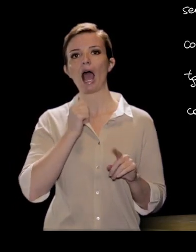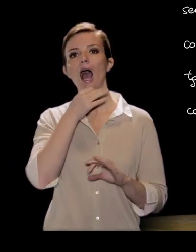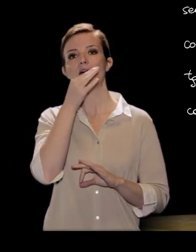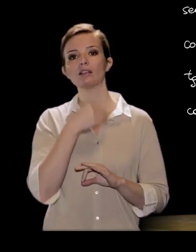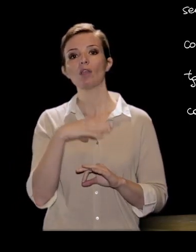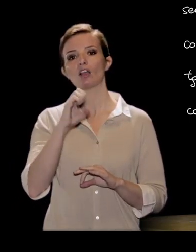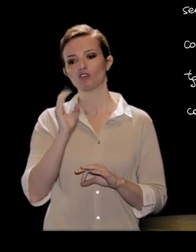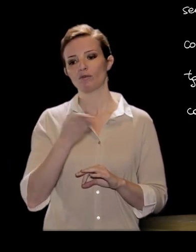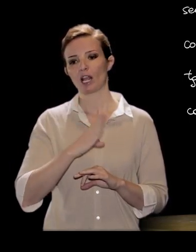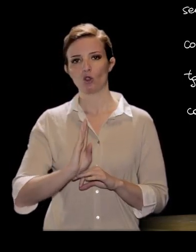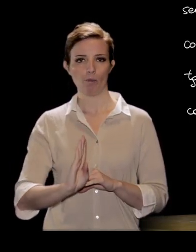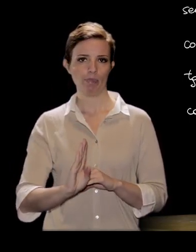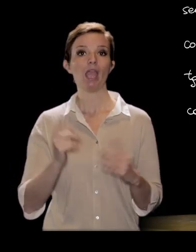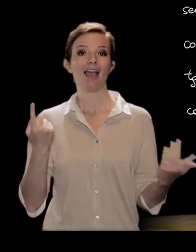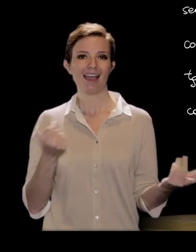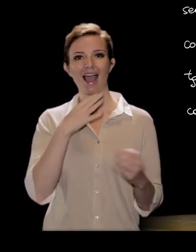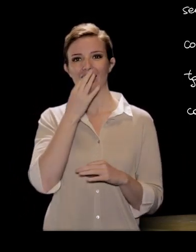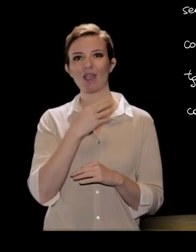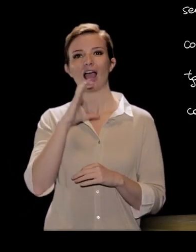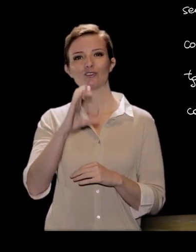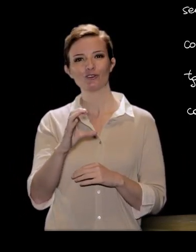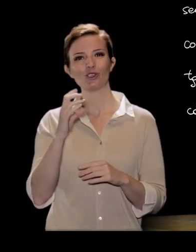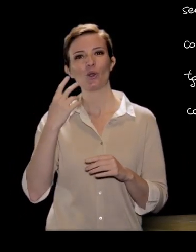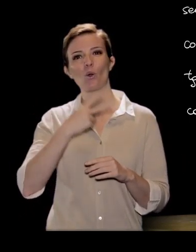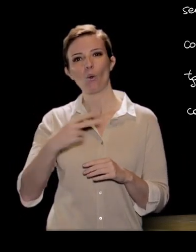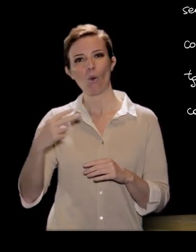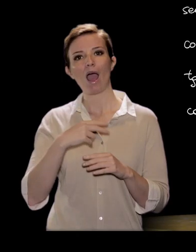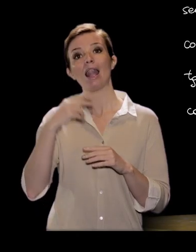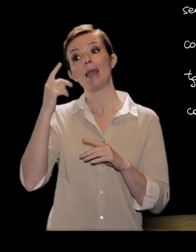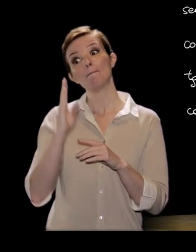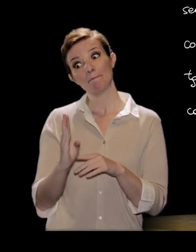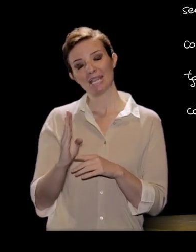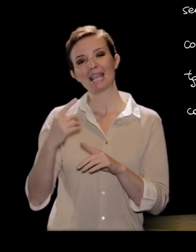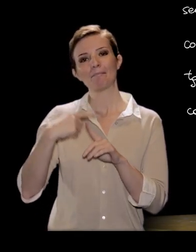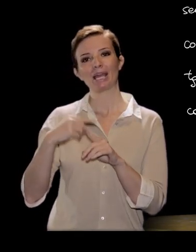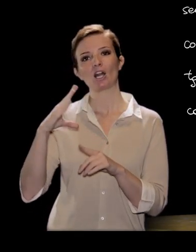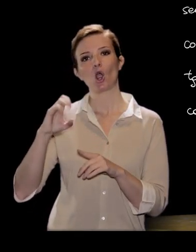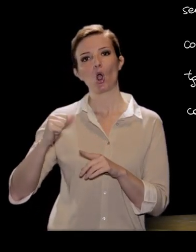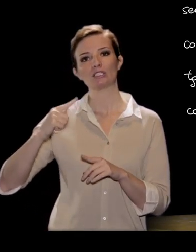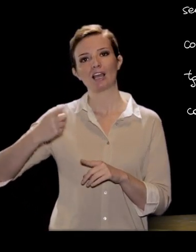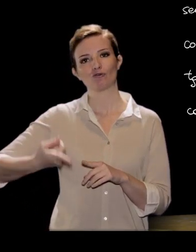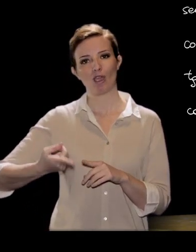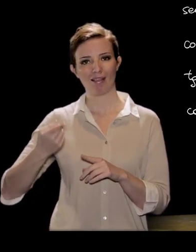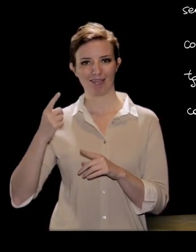fratto B. E quindi C sarà pari a B per cotangente di beta.